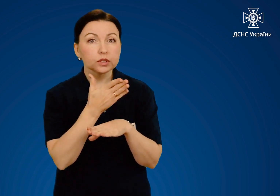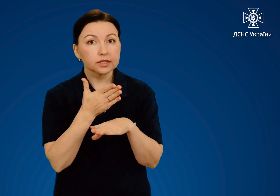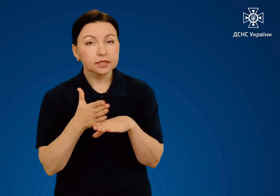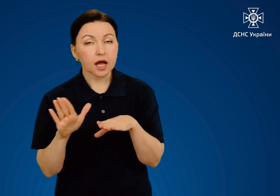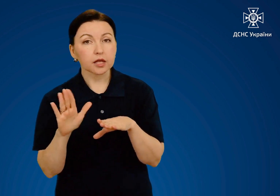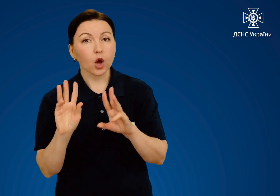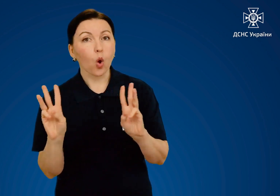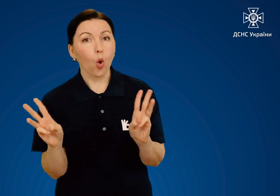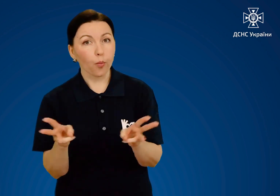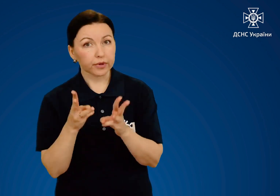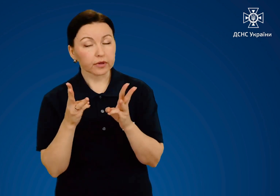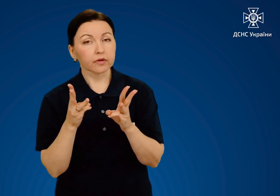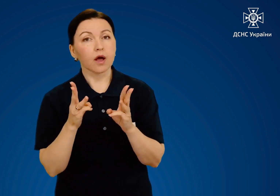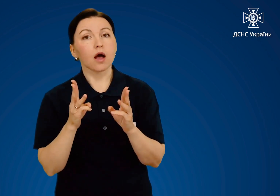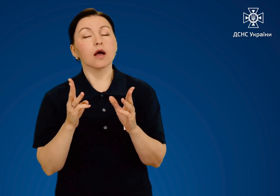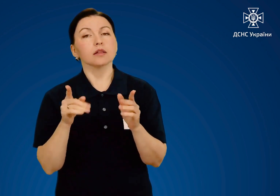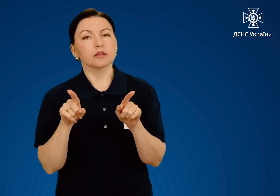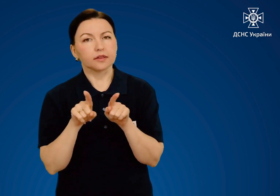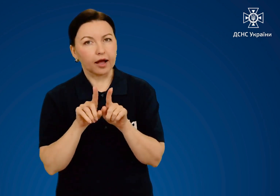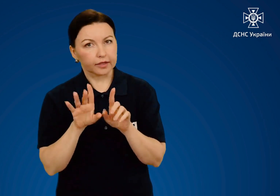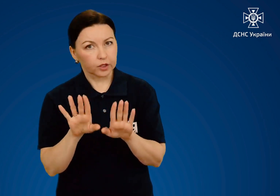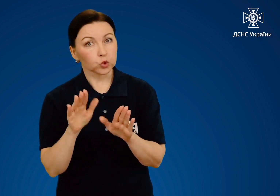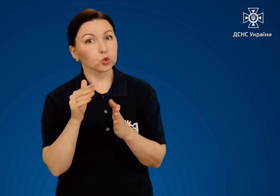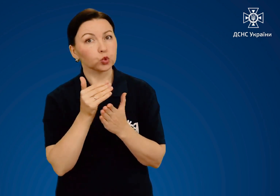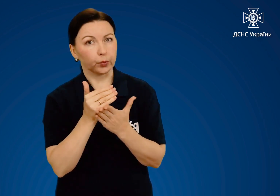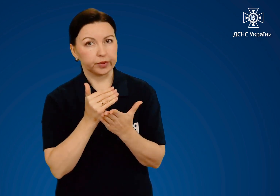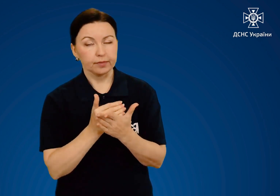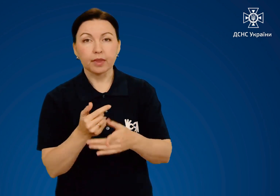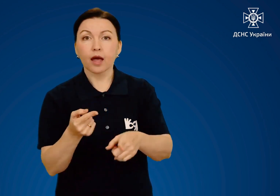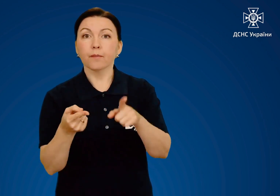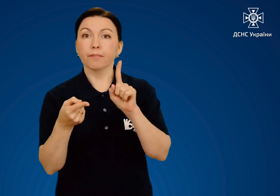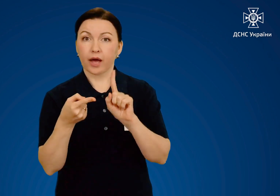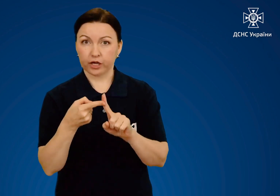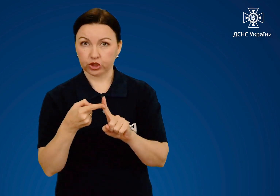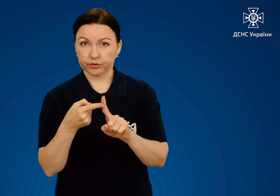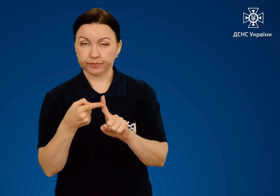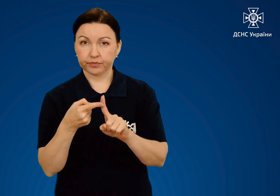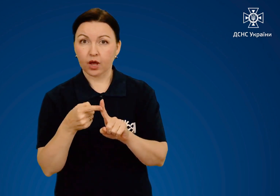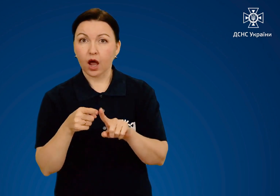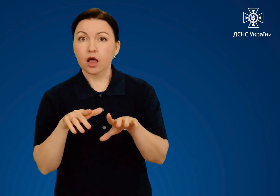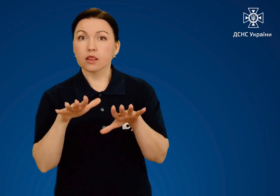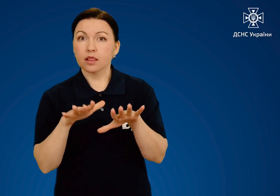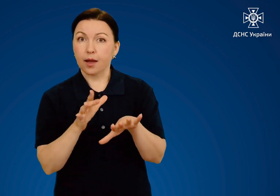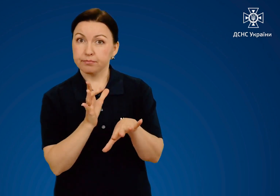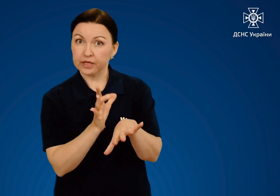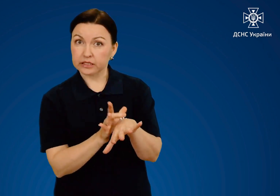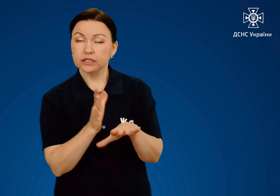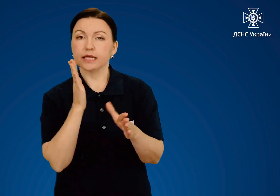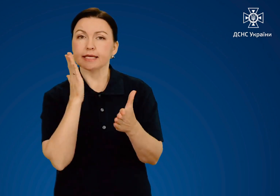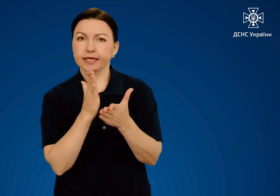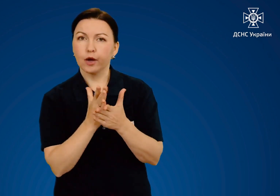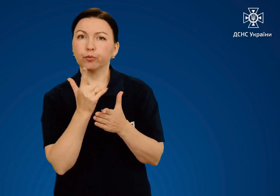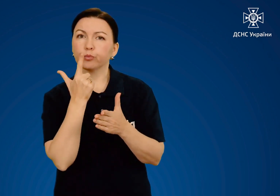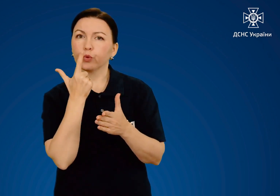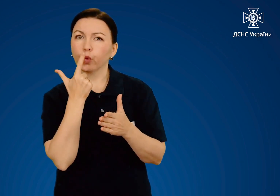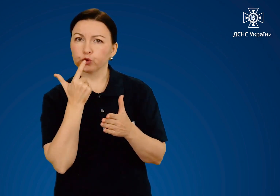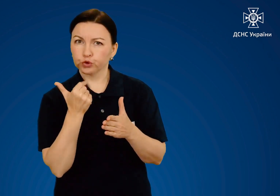Розрізняють опіки наступних ступенів. Першого. На місці опіку є